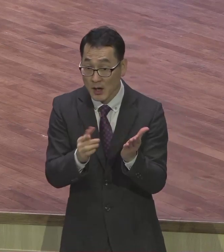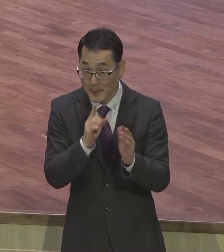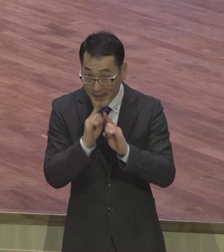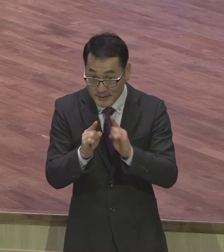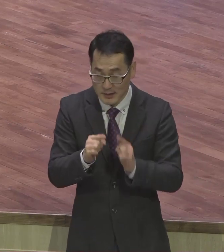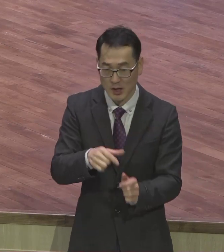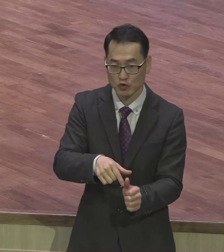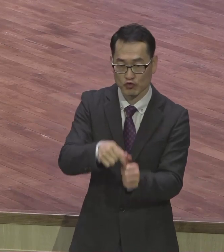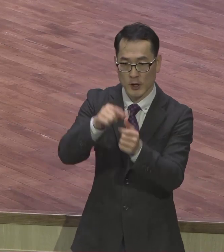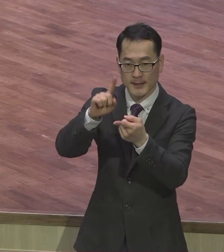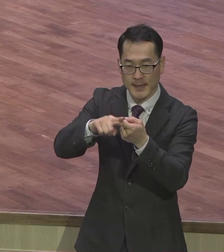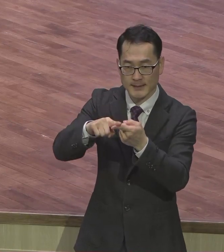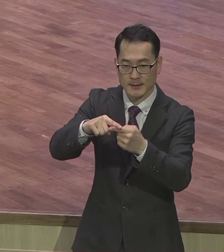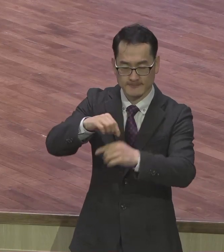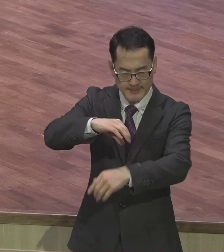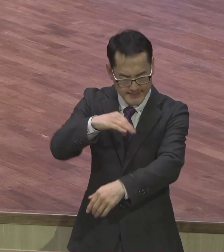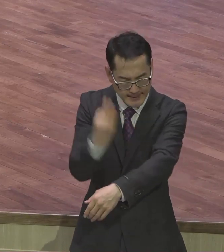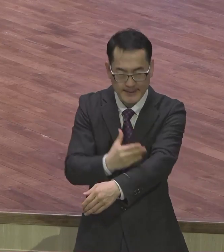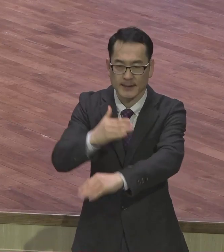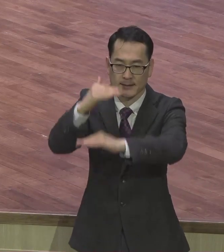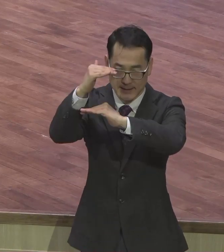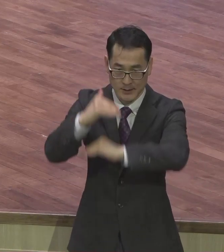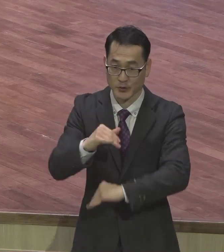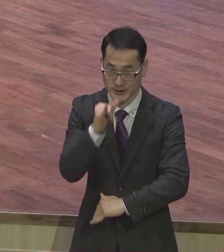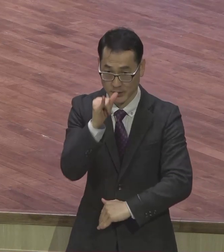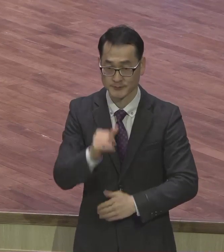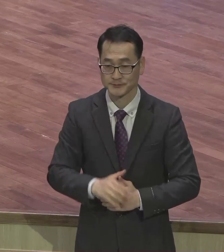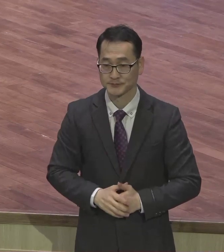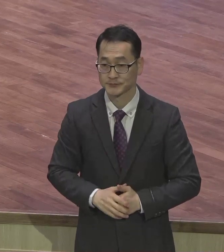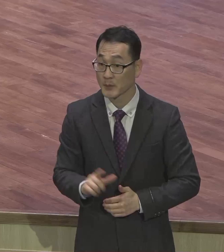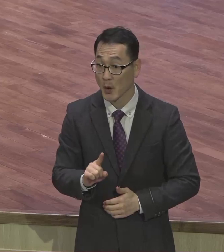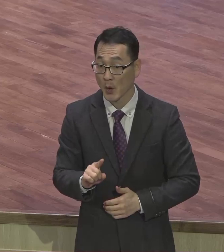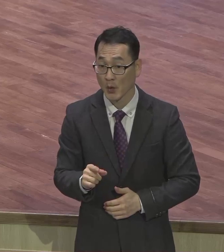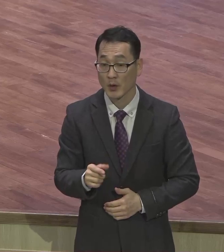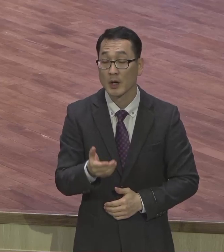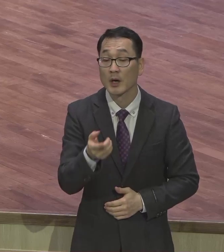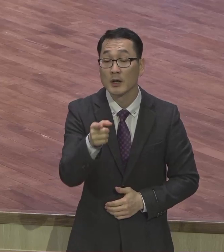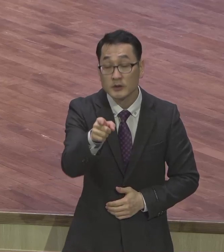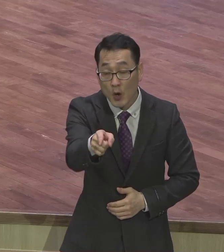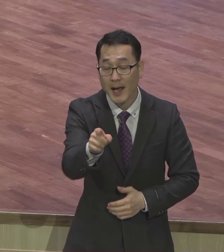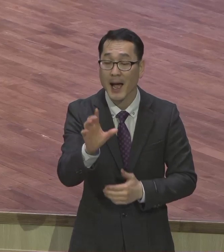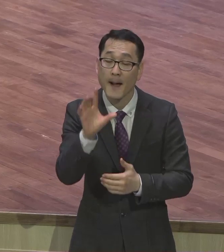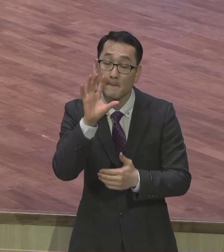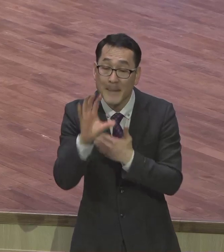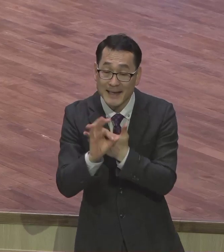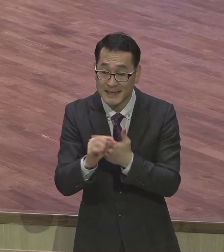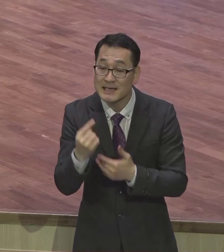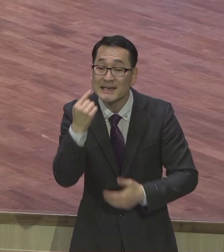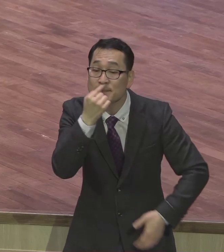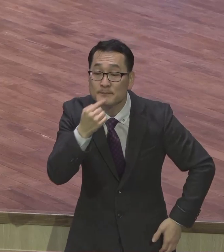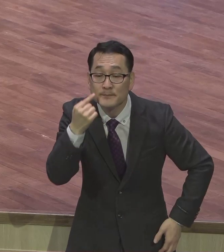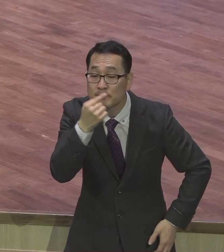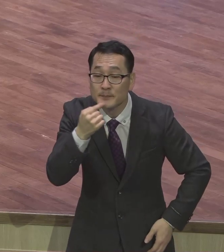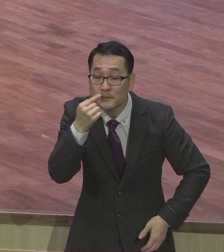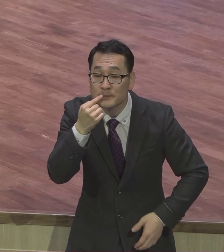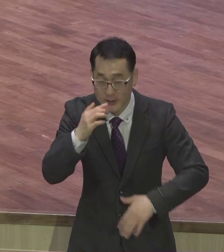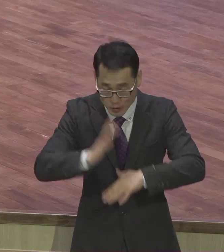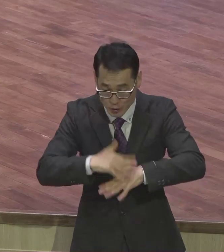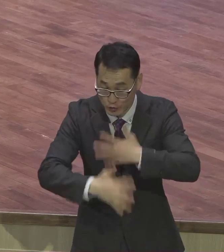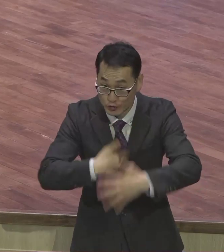아주 간단하게 요약해 놨어요 너가 너가 만일 너 입으로 예수를 주로 신하며